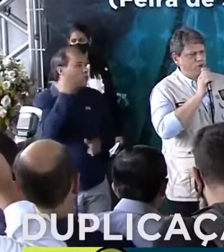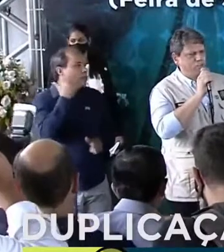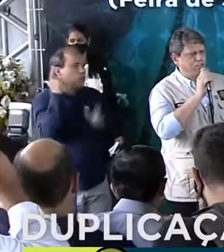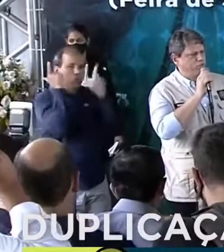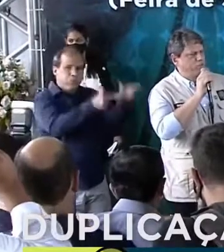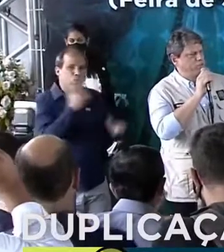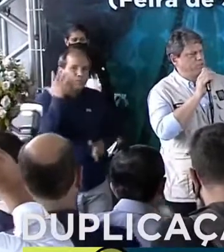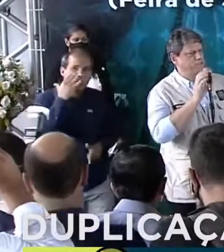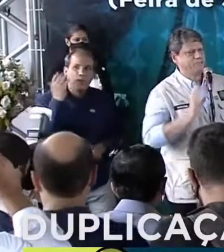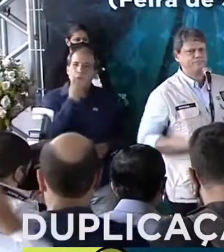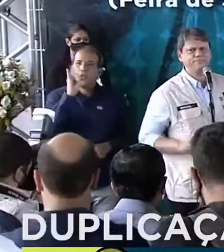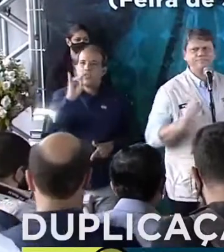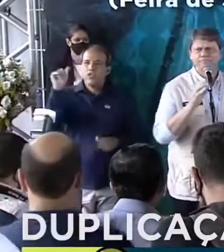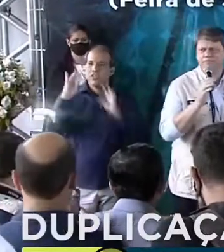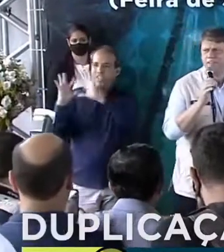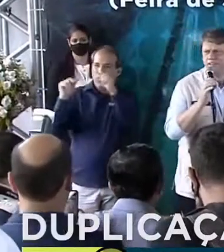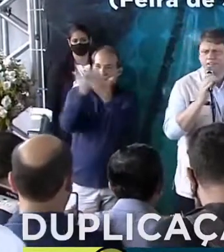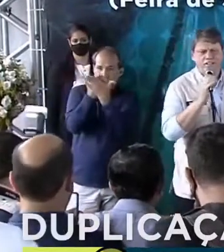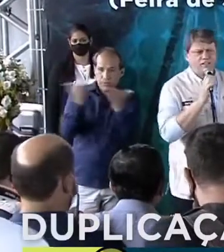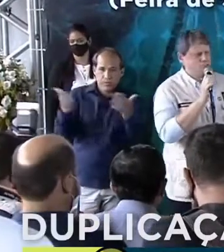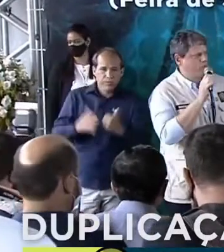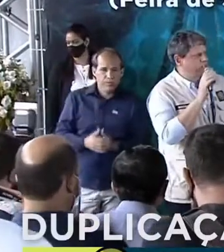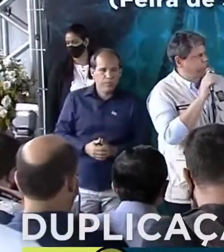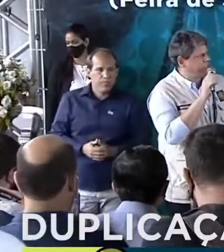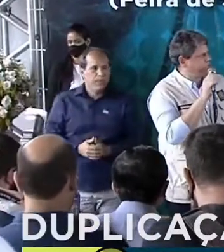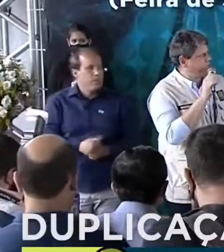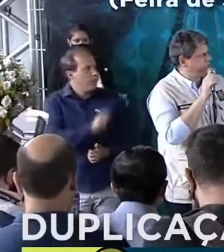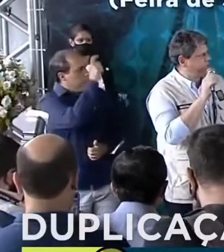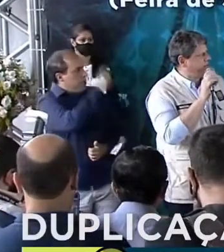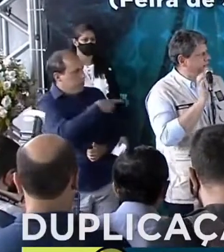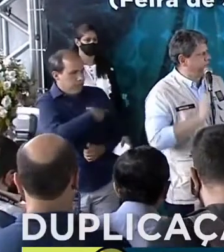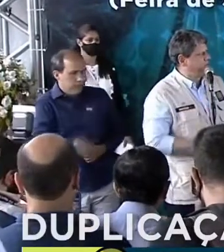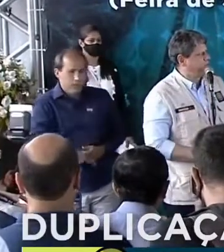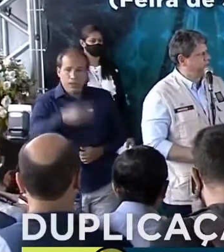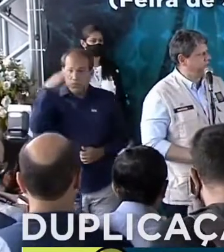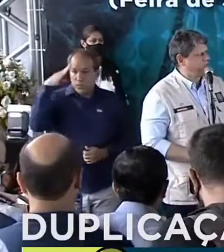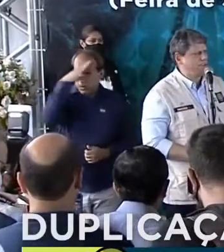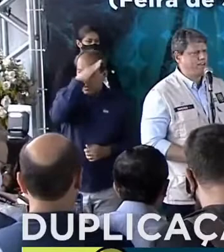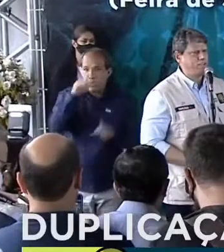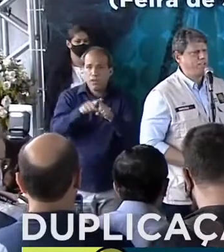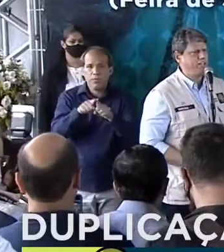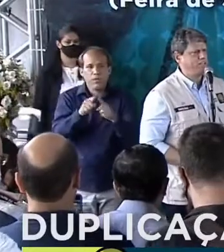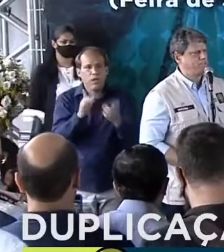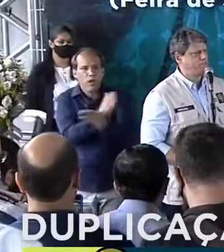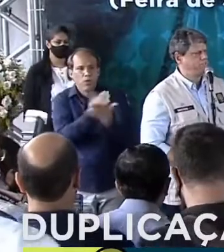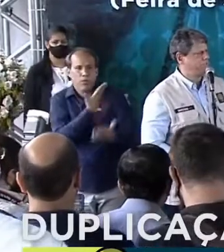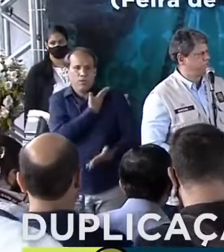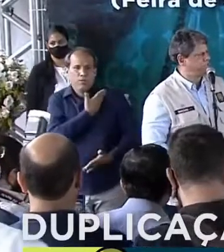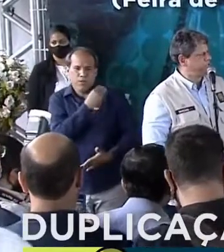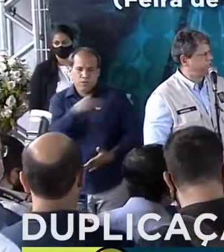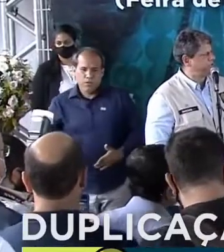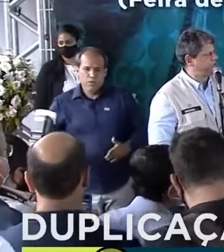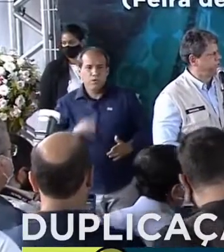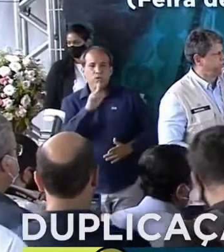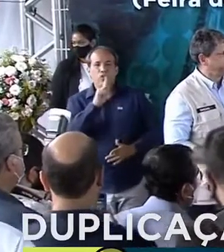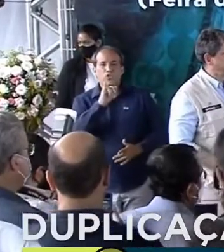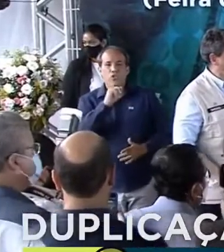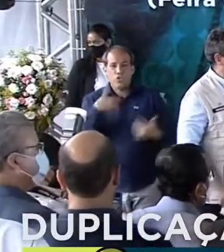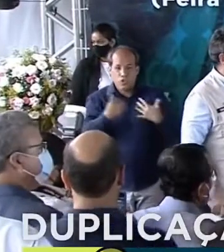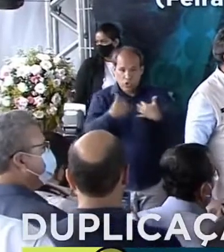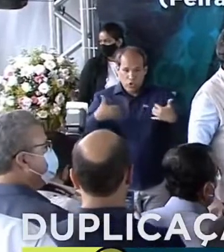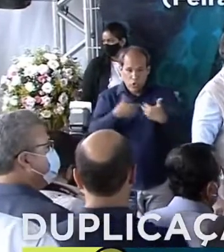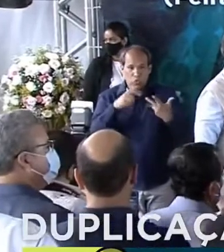Bom dia a todos. Senhor presidente Jair Bolsonaro, meus caros colegas ministros, ministro Gilson,